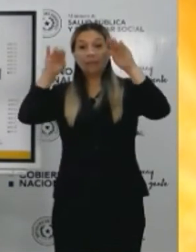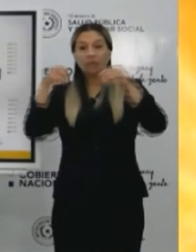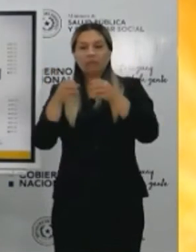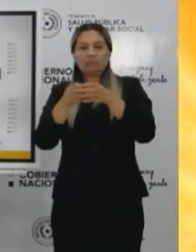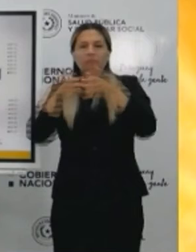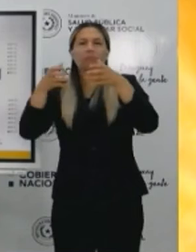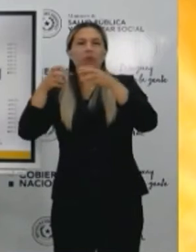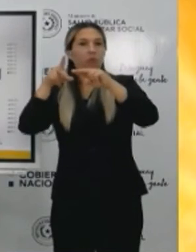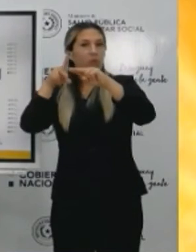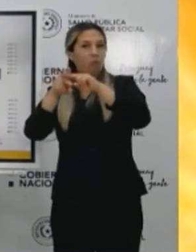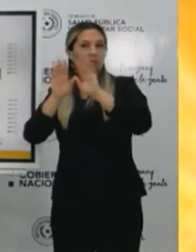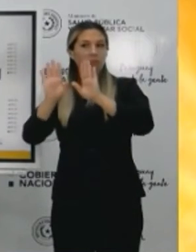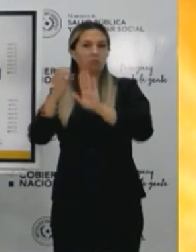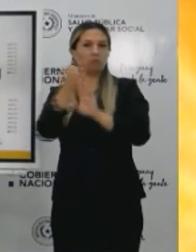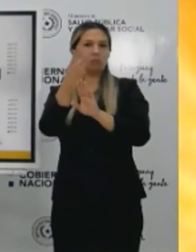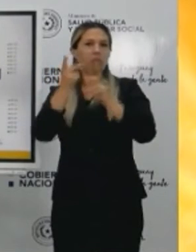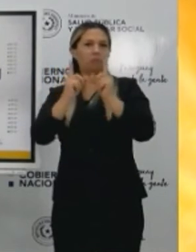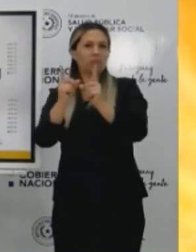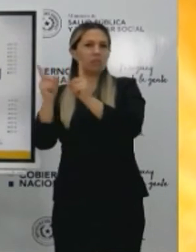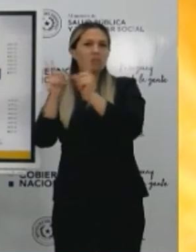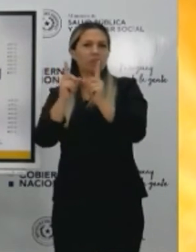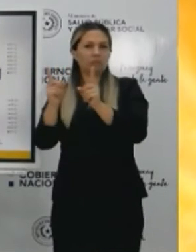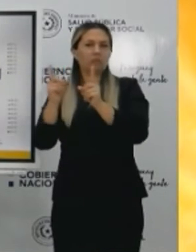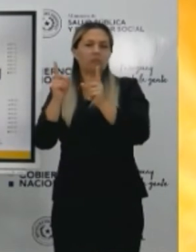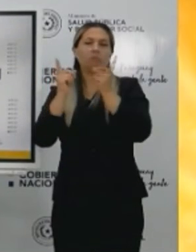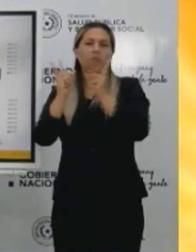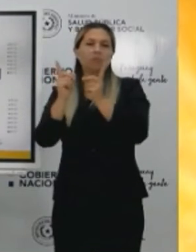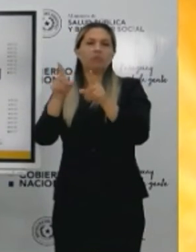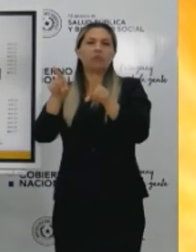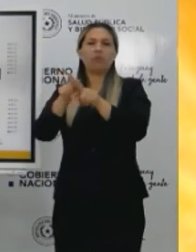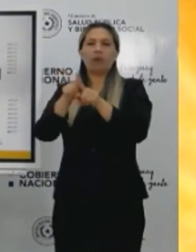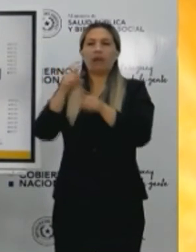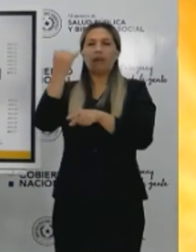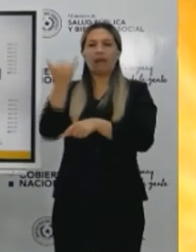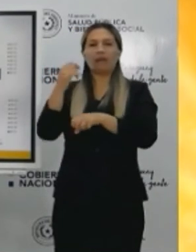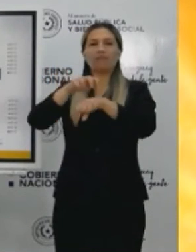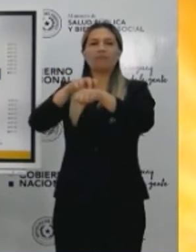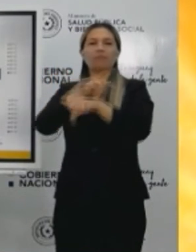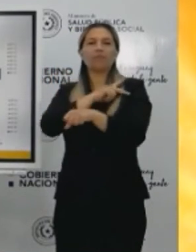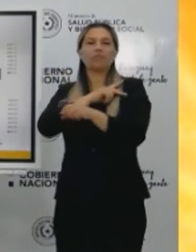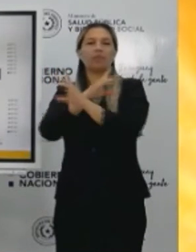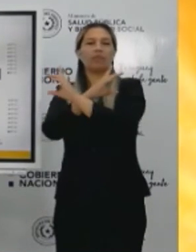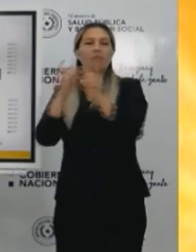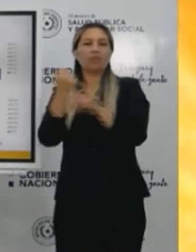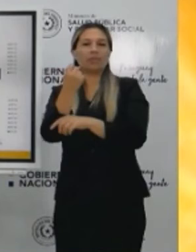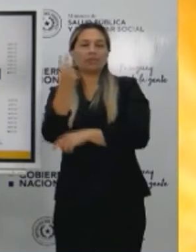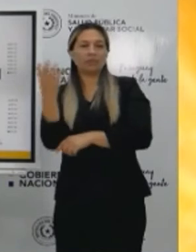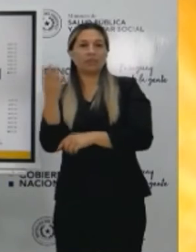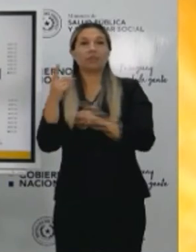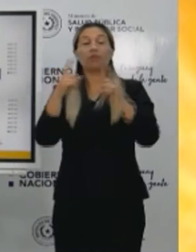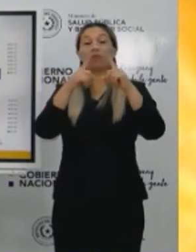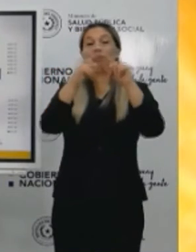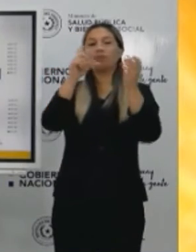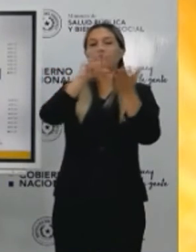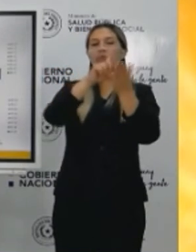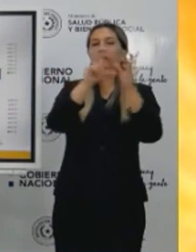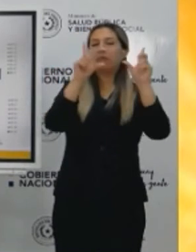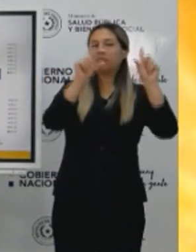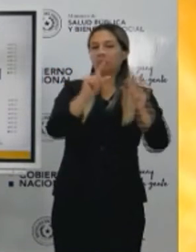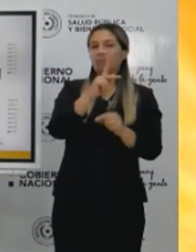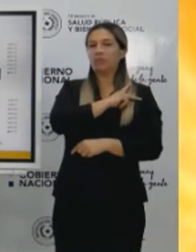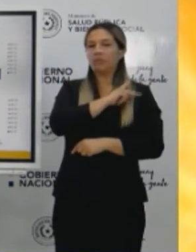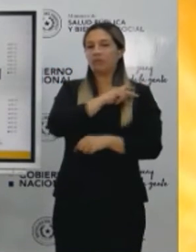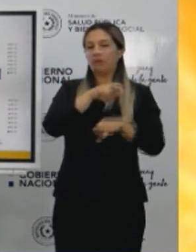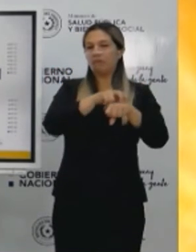importante, está más o menos alrededor de sus históricos. Otros distritos menos poblados, pero donde también hacemos un toque de